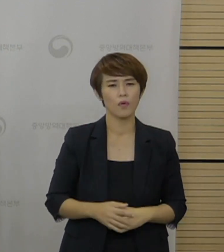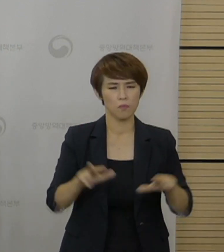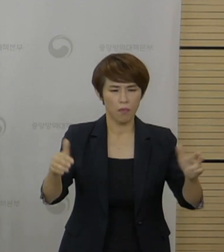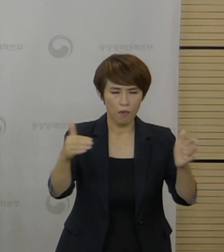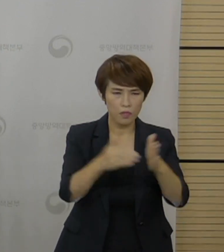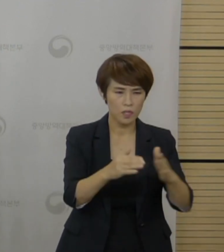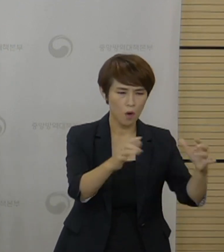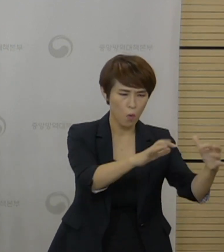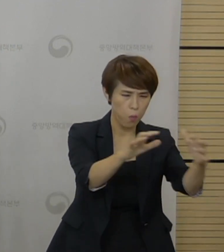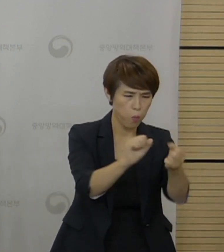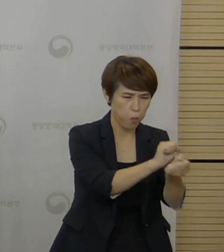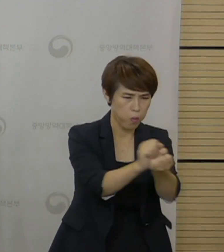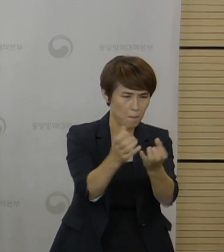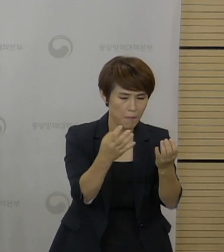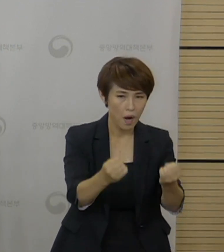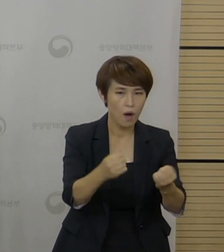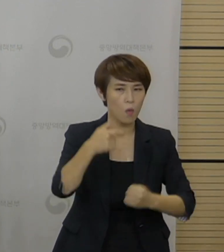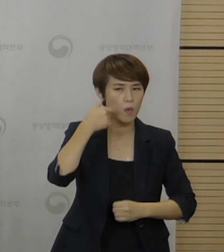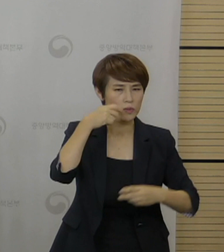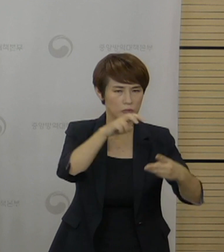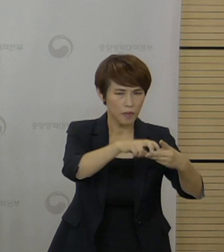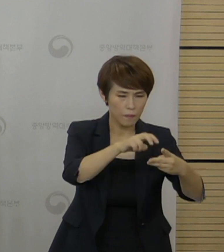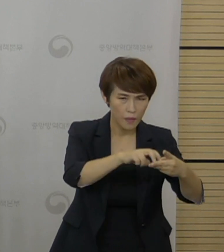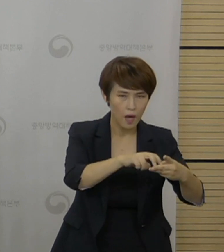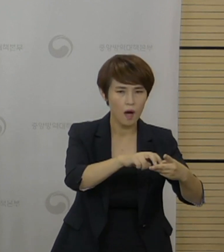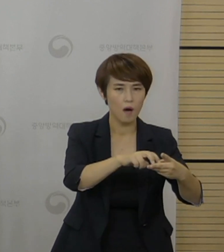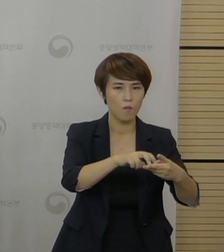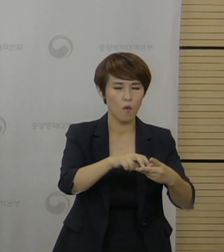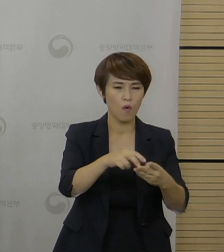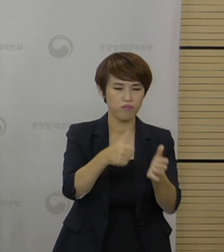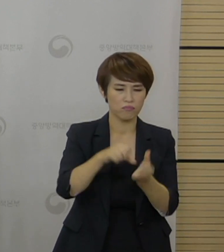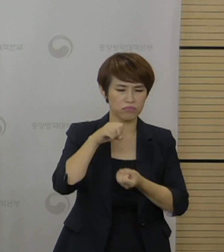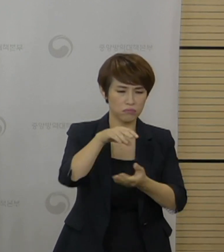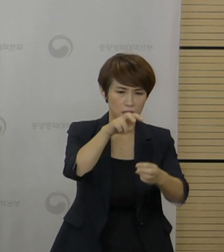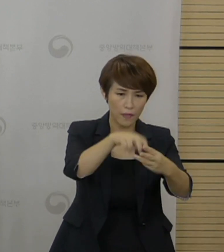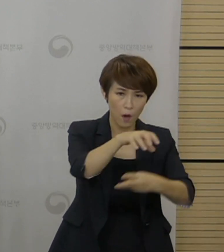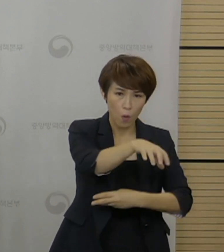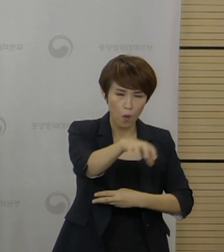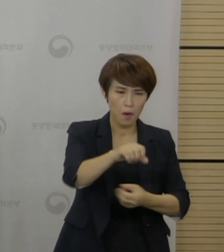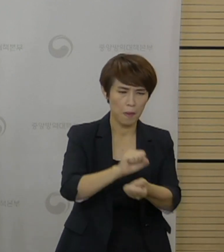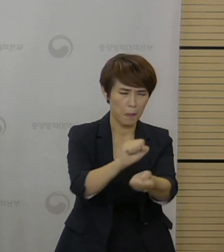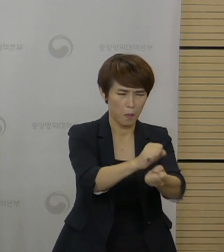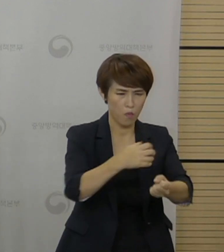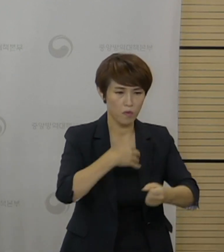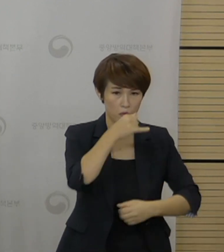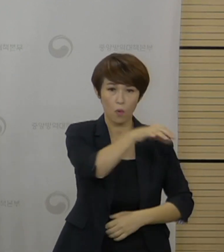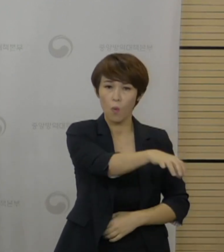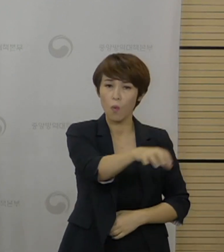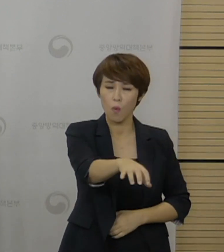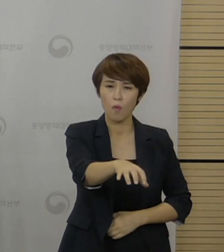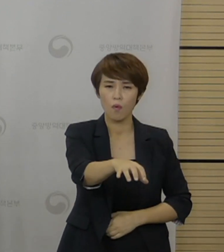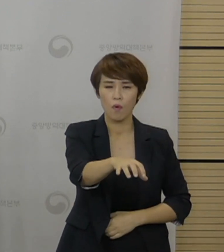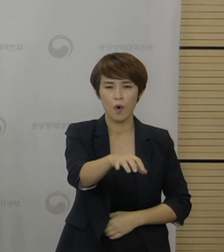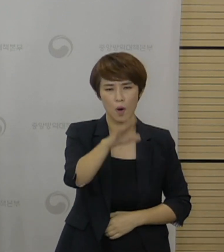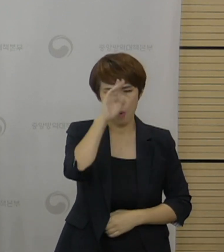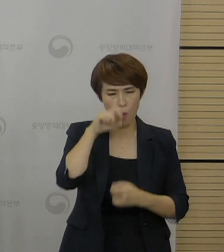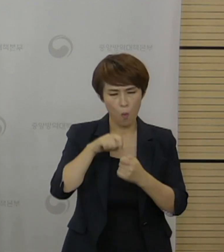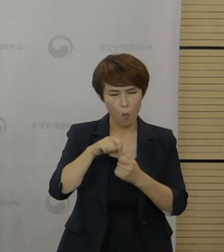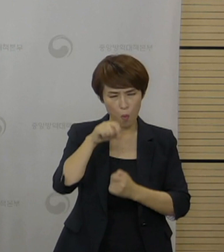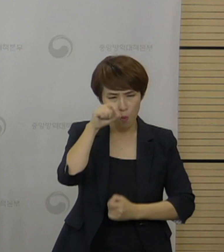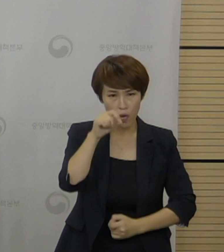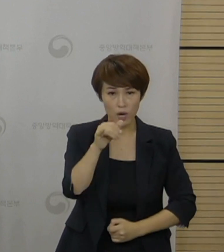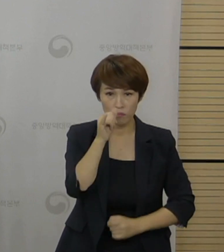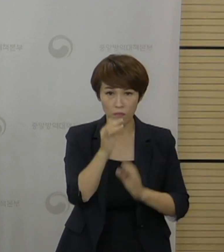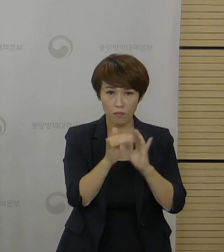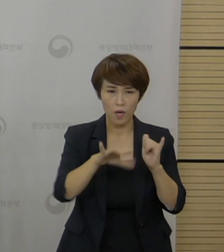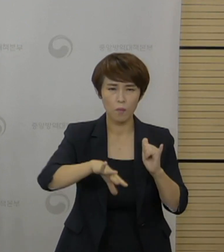발생했던 콜센터, 물류센터와 같은 감염 취약 사업장의 근로자들은 만성질환자들은 우선